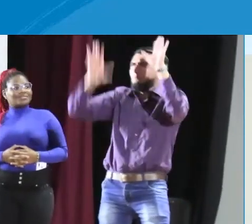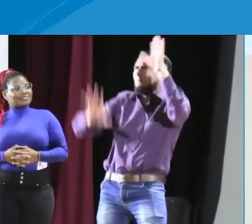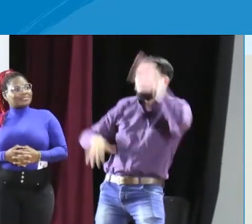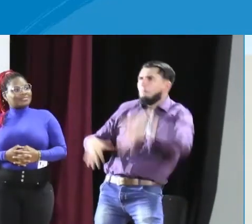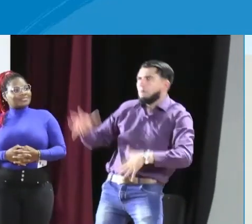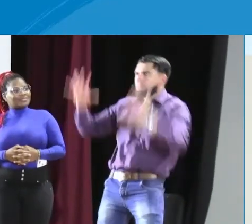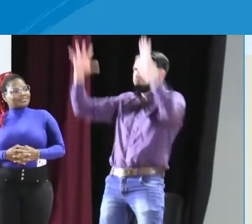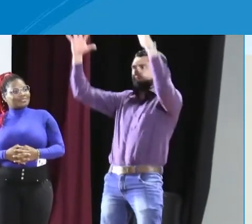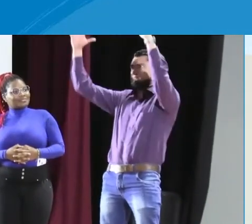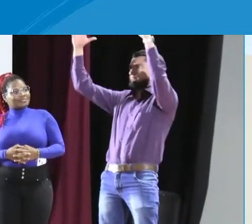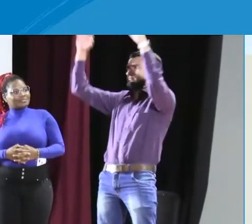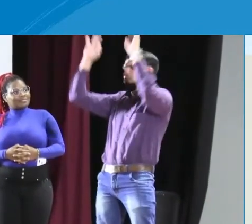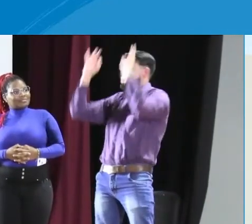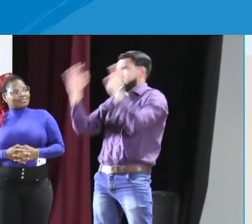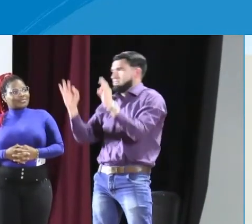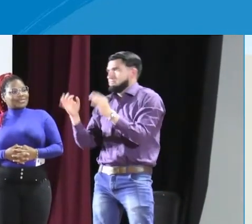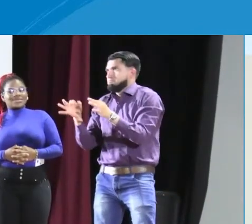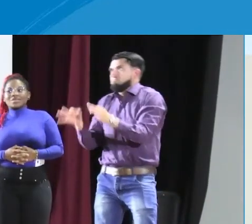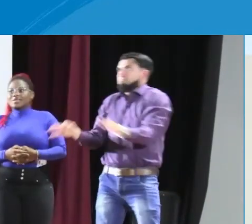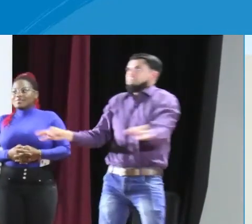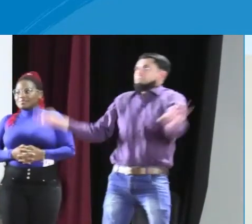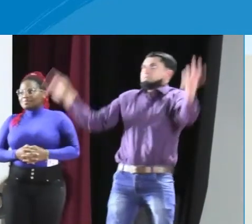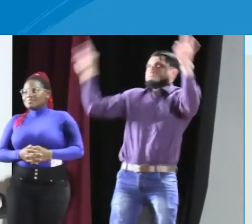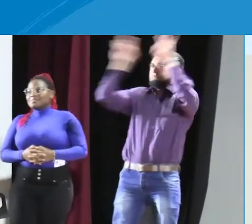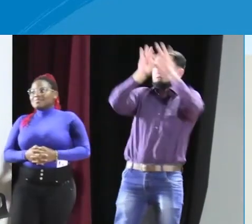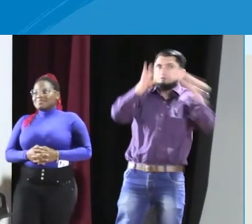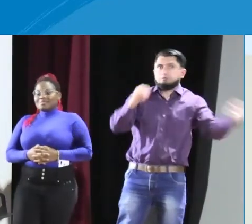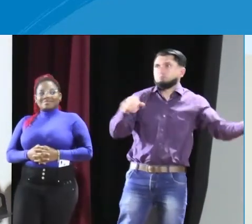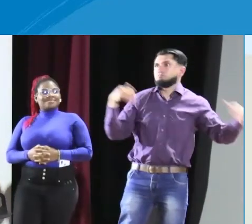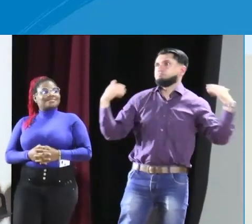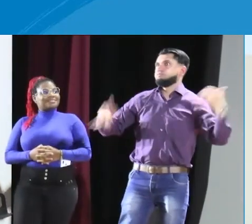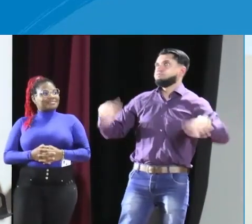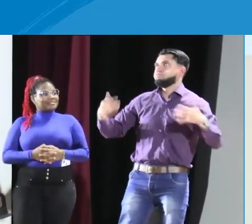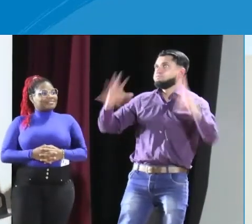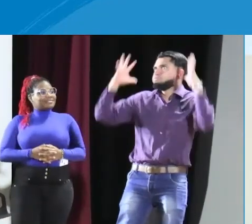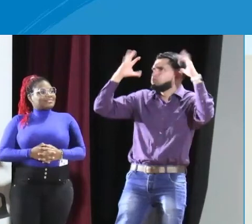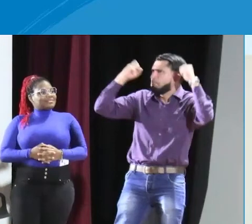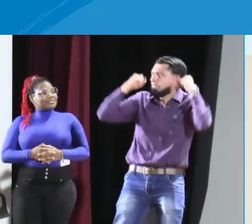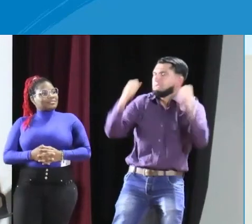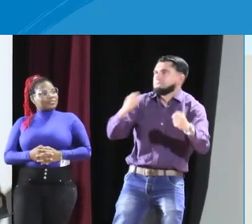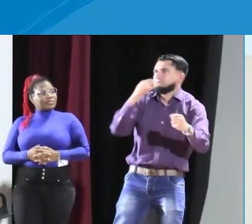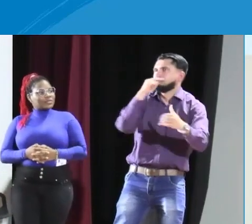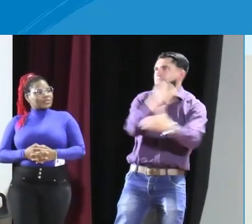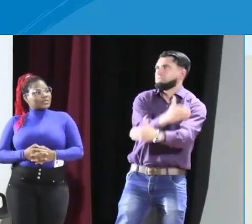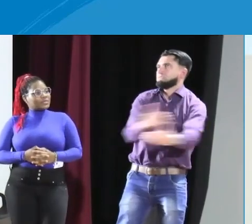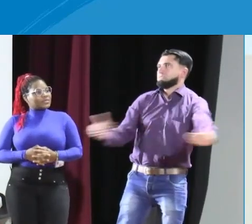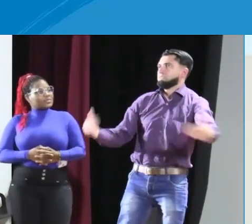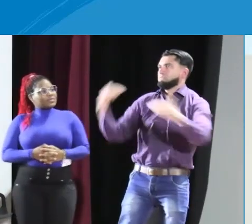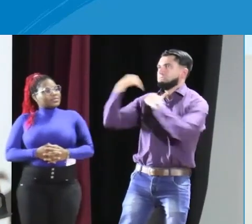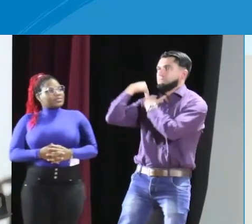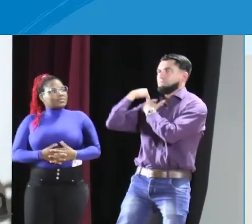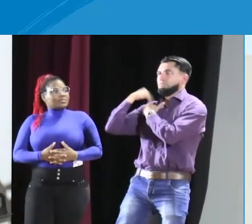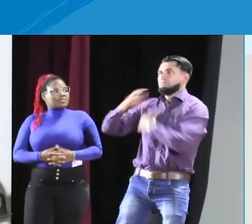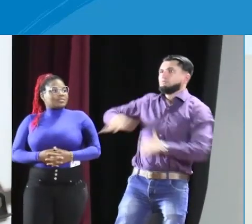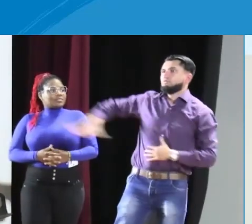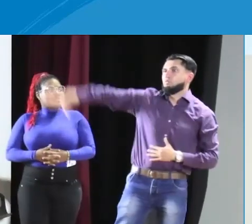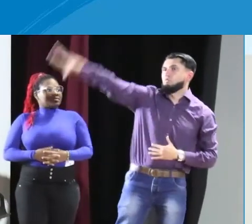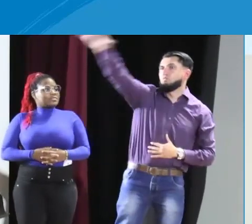dos. Veo que como que están apagados. Ha sido un tema muy